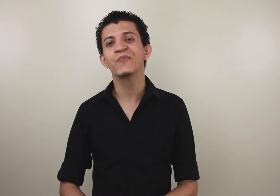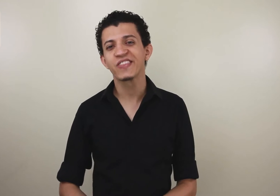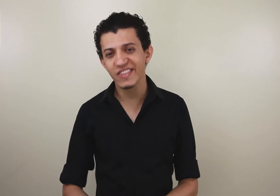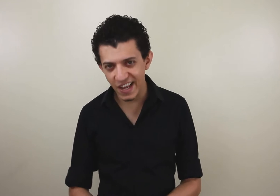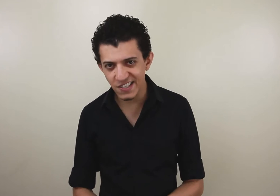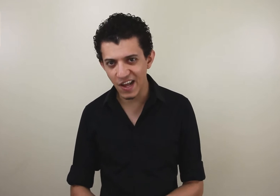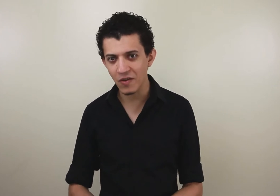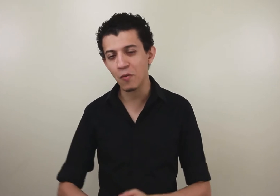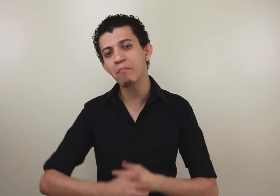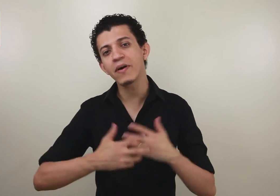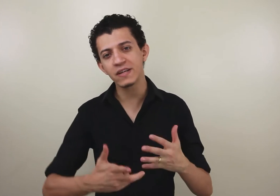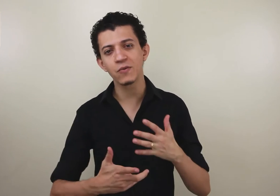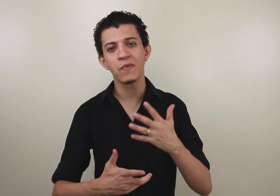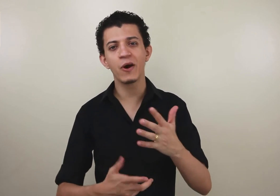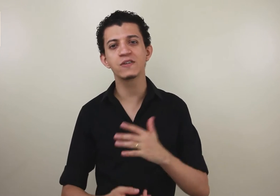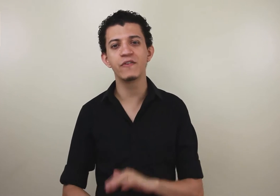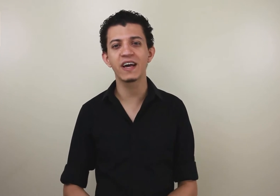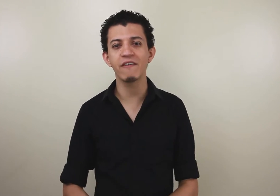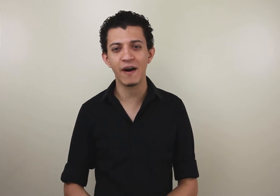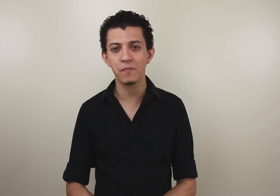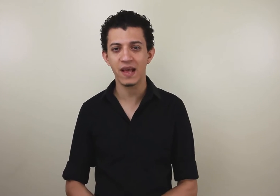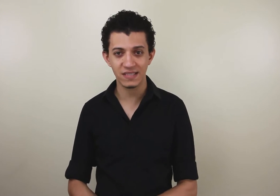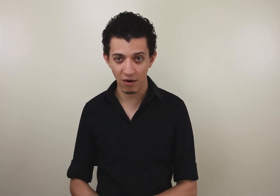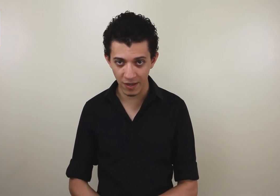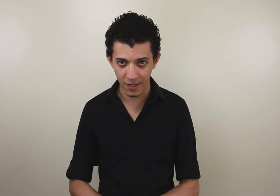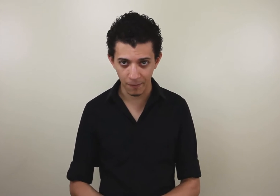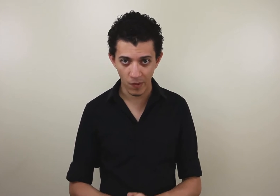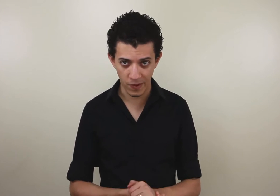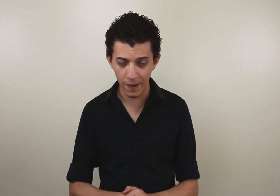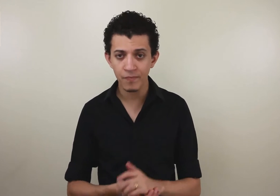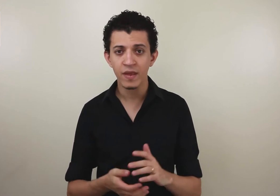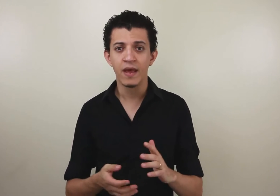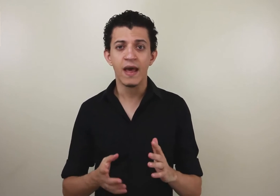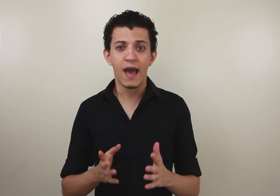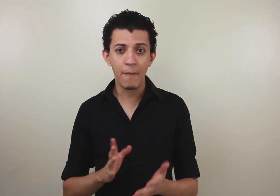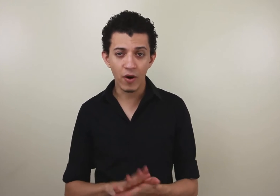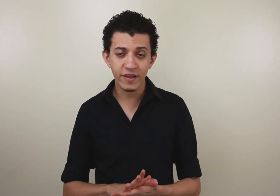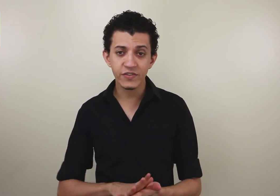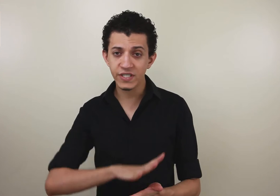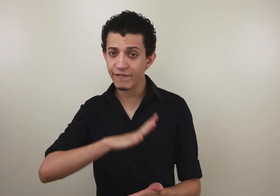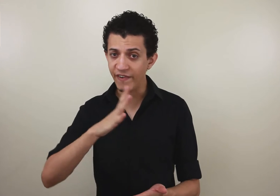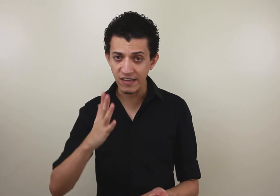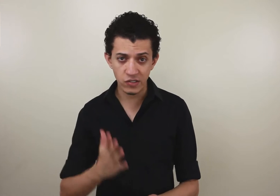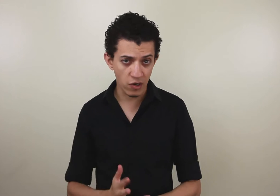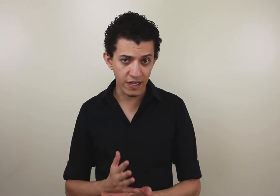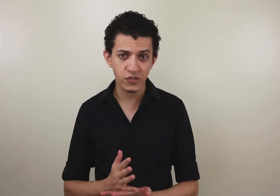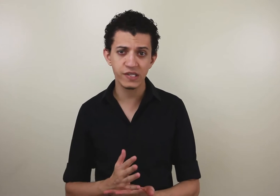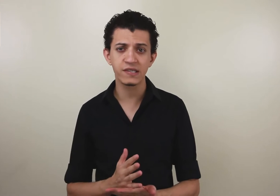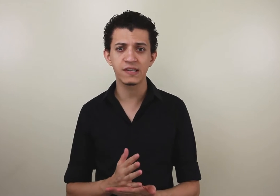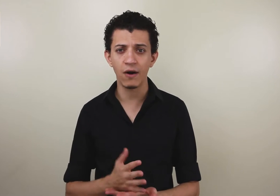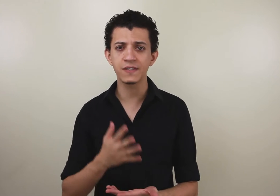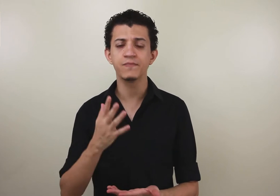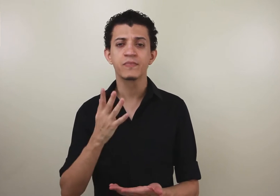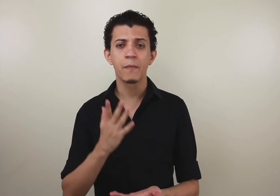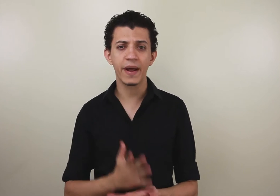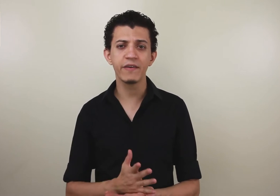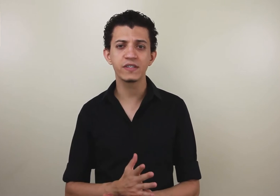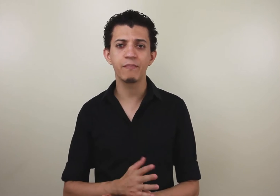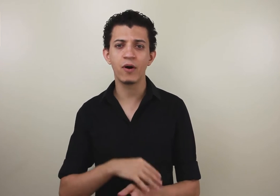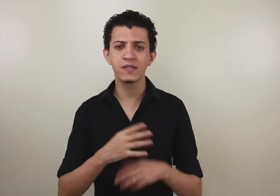desse sinal. Então, por isso, eu resolvi gravar essa aula aqui, ok? É importante que você faça as anotações dessas aulas, para que você possa,